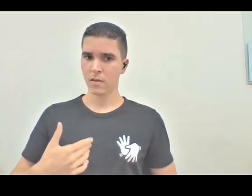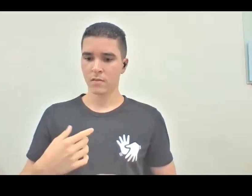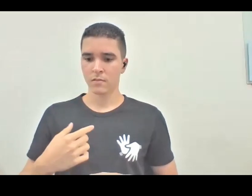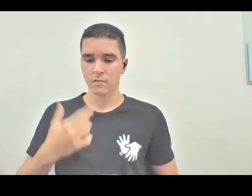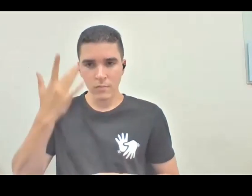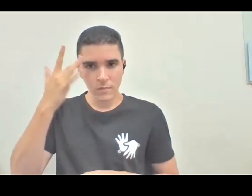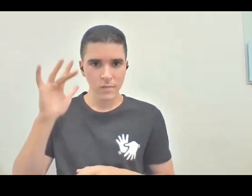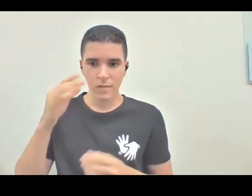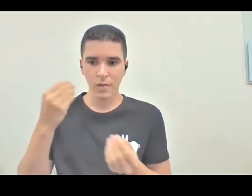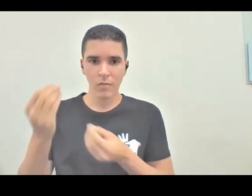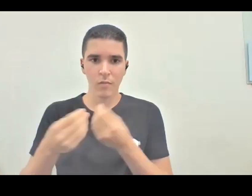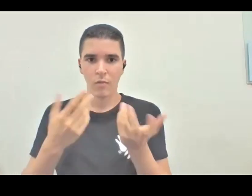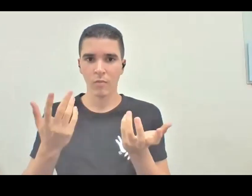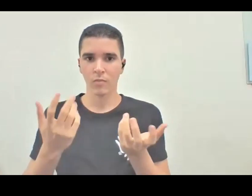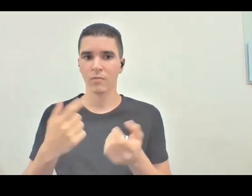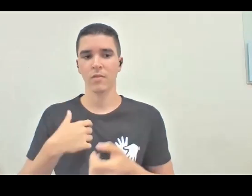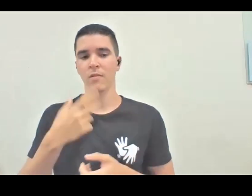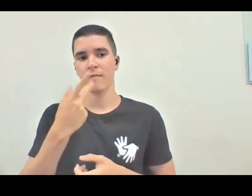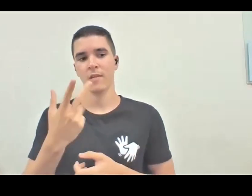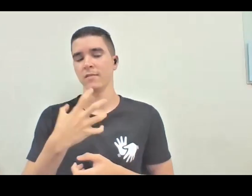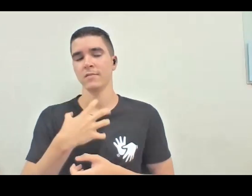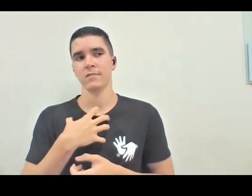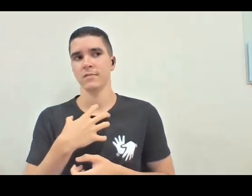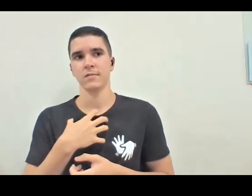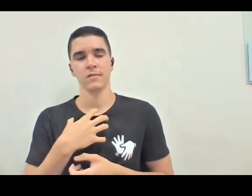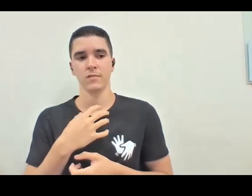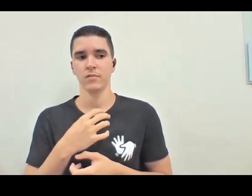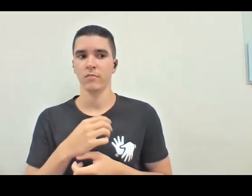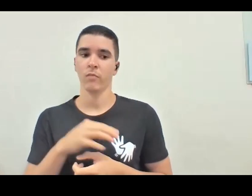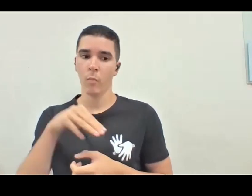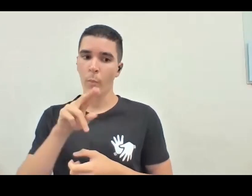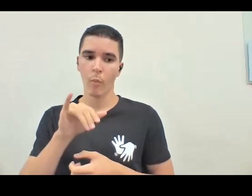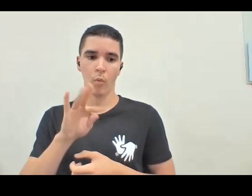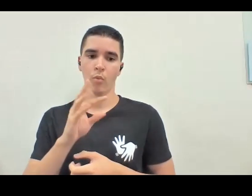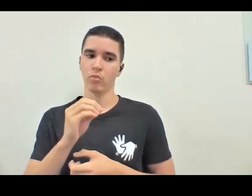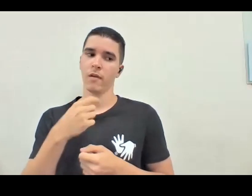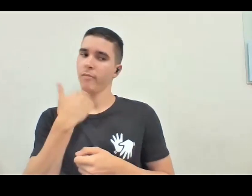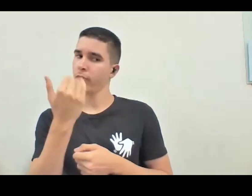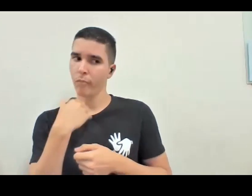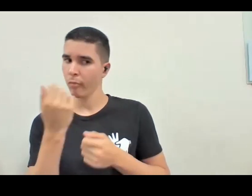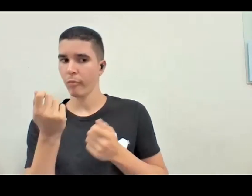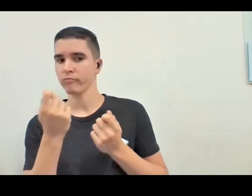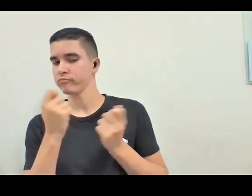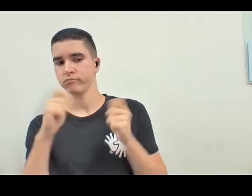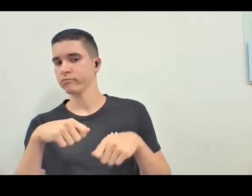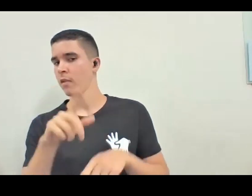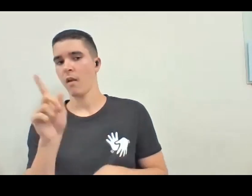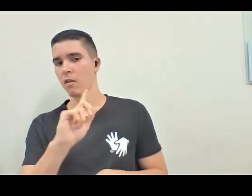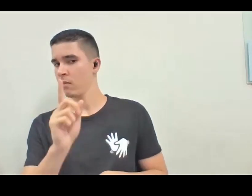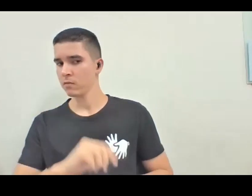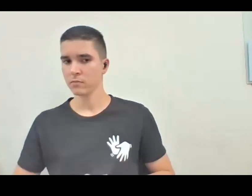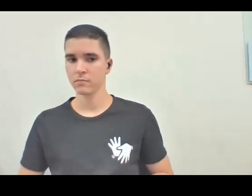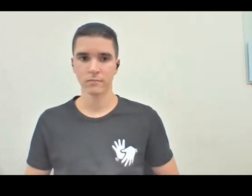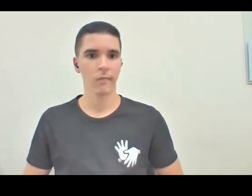ela se vira aí, ia falar, sinto muito, não vai estar rolando, né, porque, gente, é outra dimensão, não é o caos,